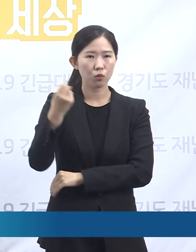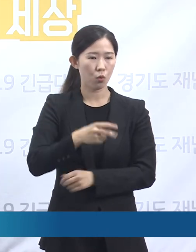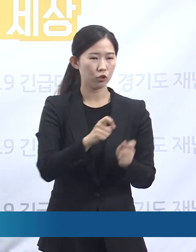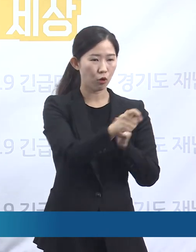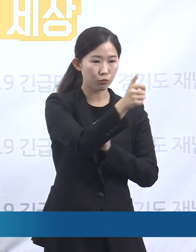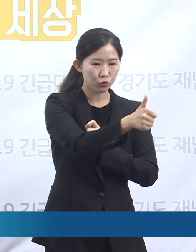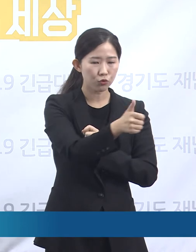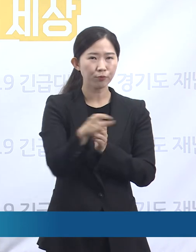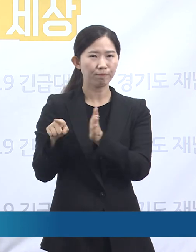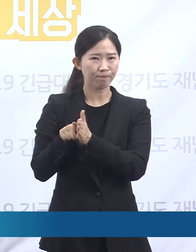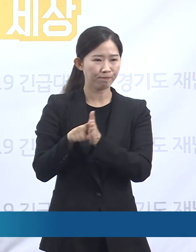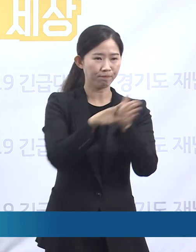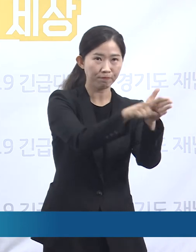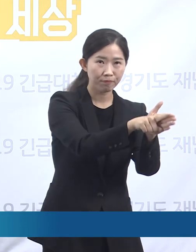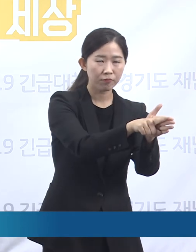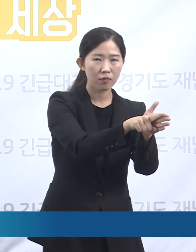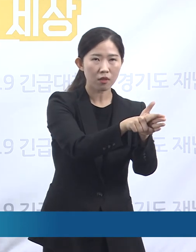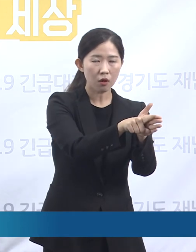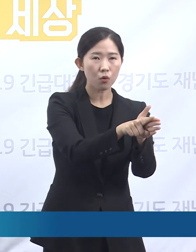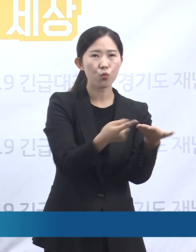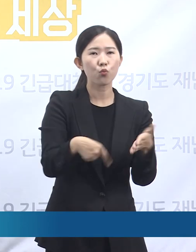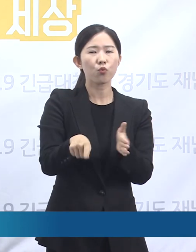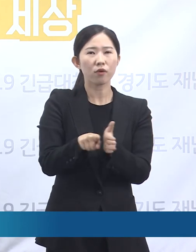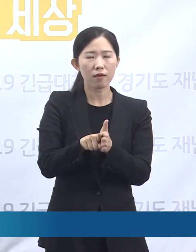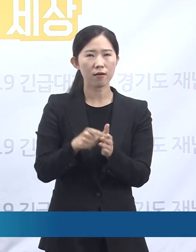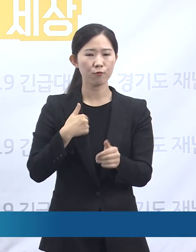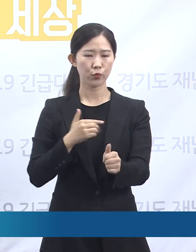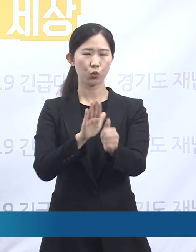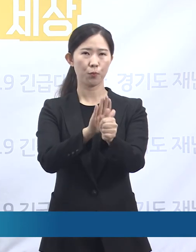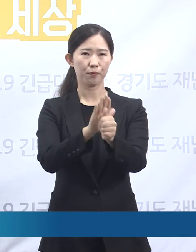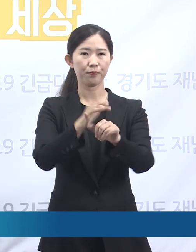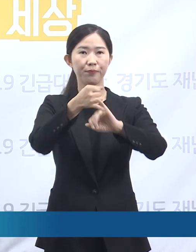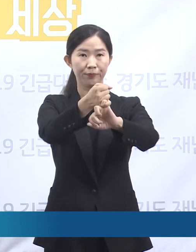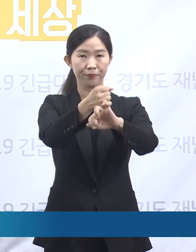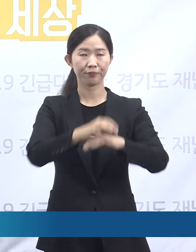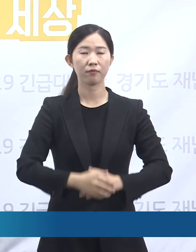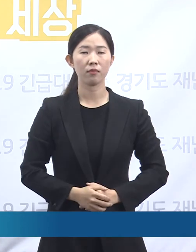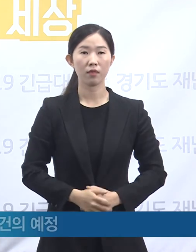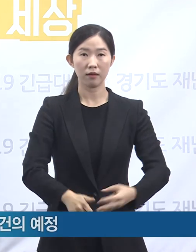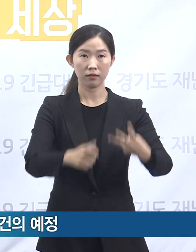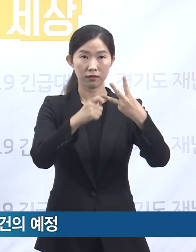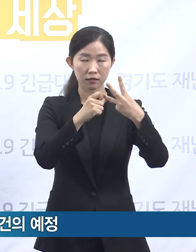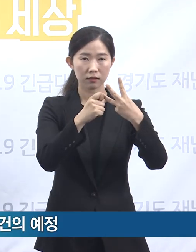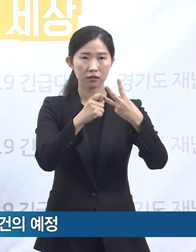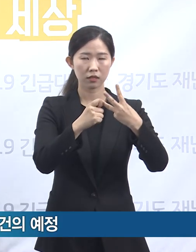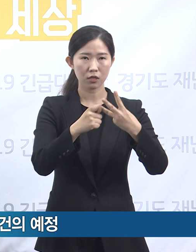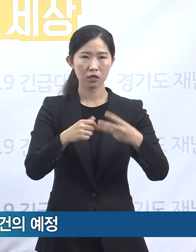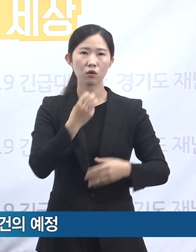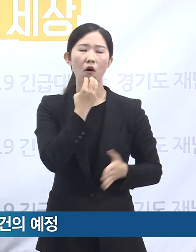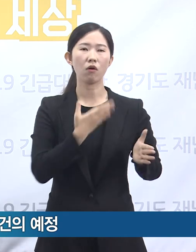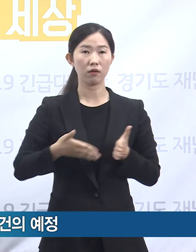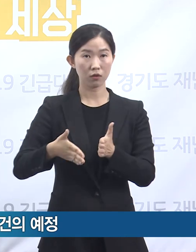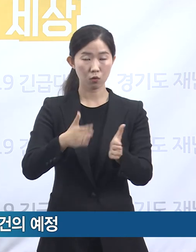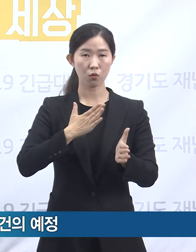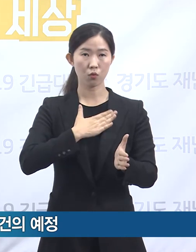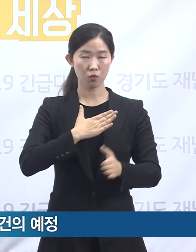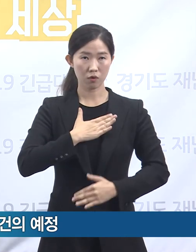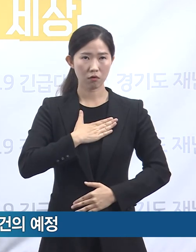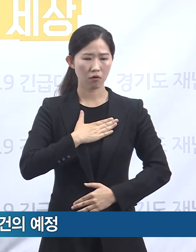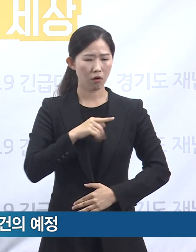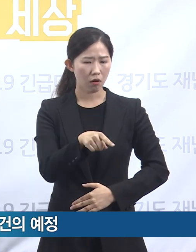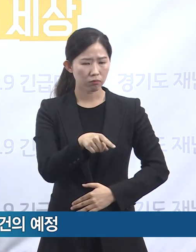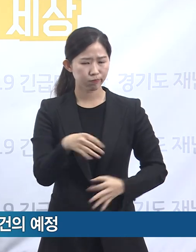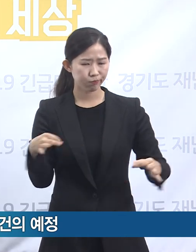신뢰하에 상생할 수 있도록 조력하겠습니다. 셋째, 지방정부가 이와 같은 불공정 문제에 대해